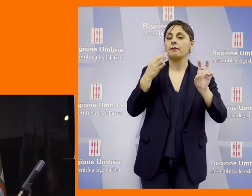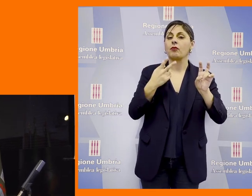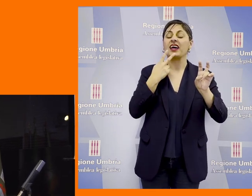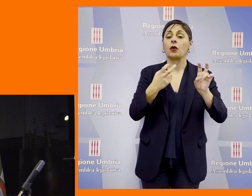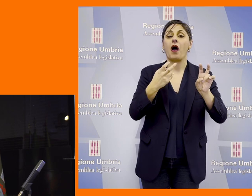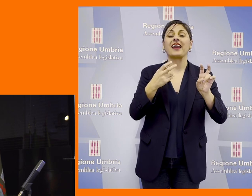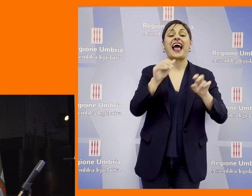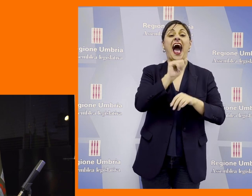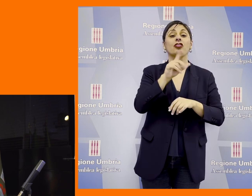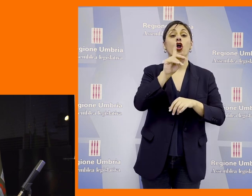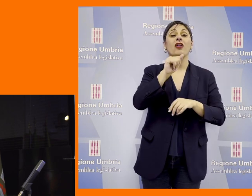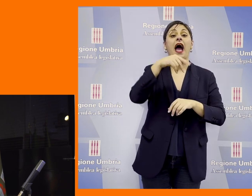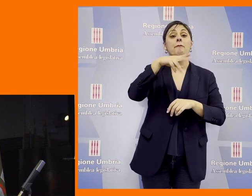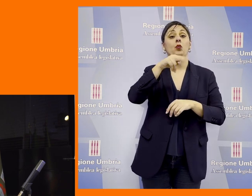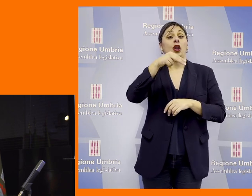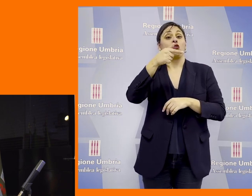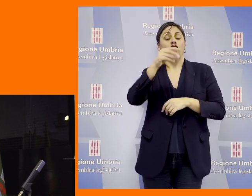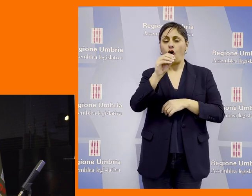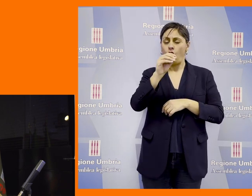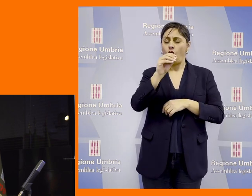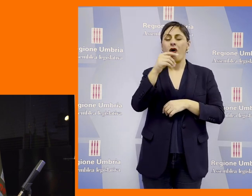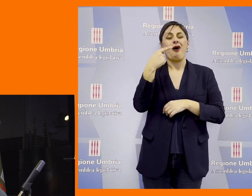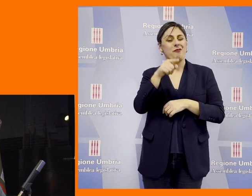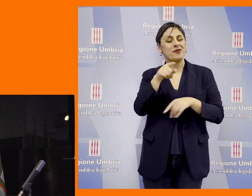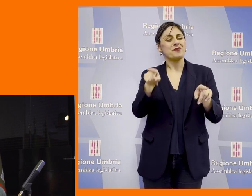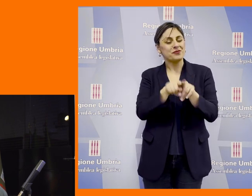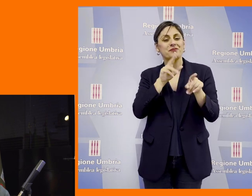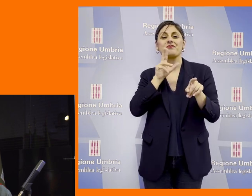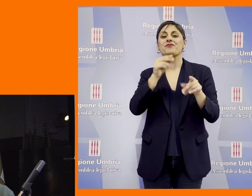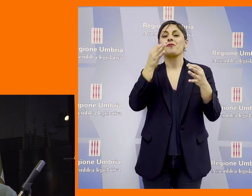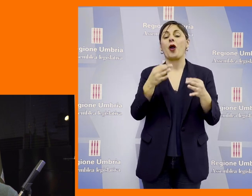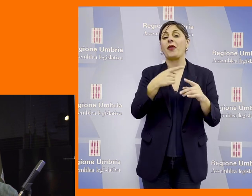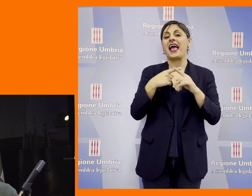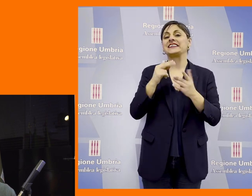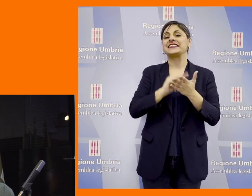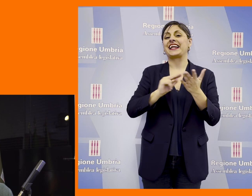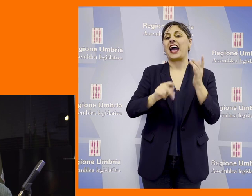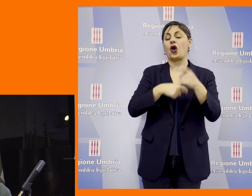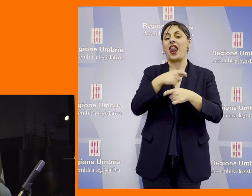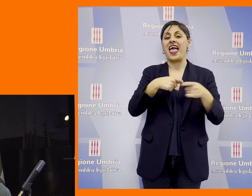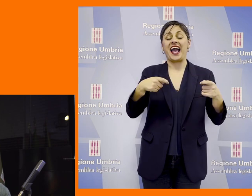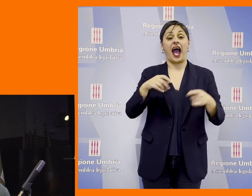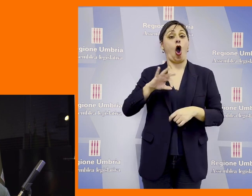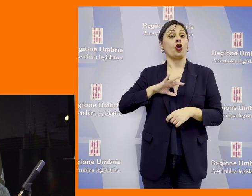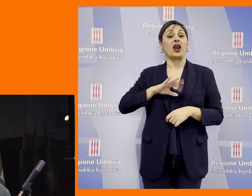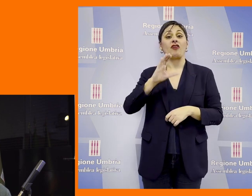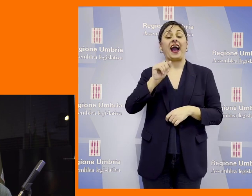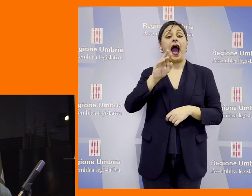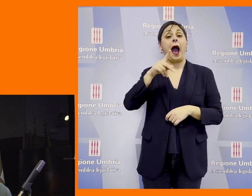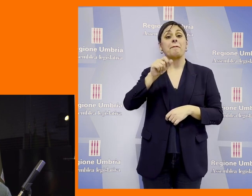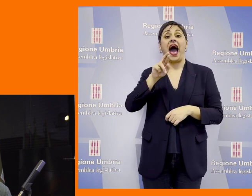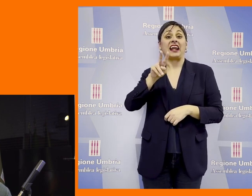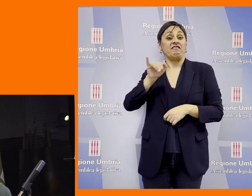che riguarda Antonio D'Acunto anche questo nelle parole dell'ex segretario della Lega l'onorevole